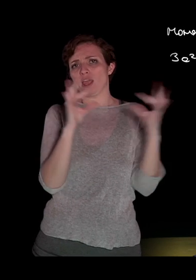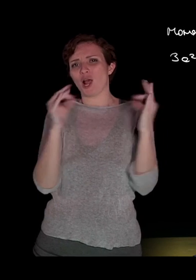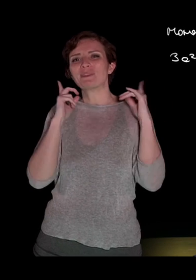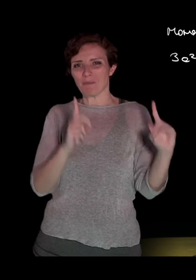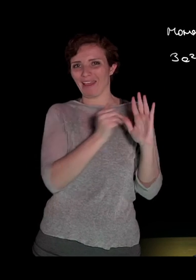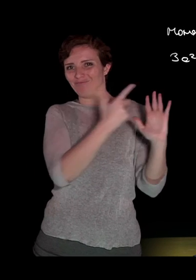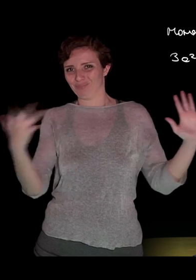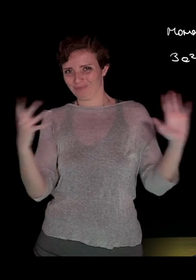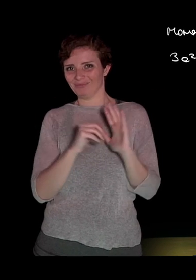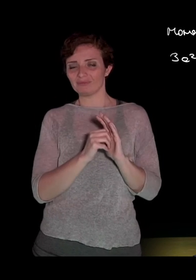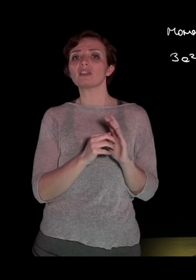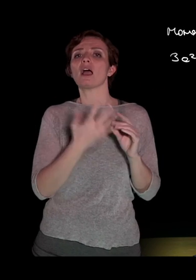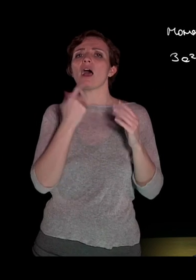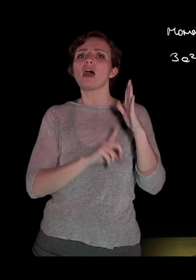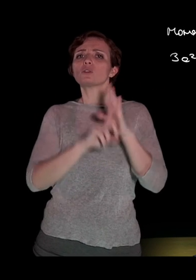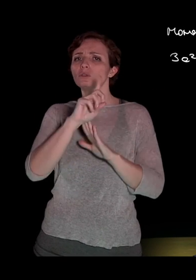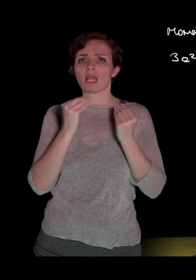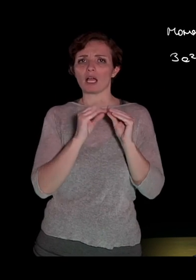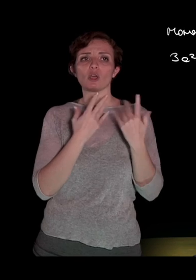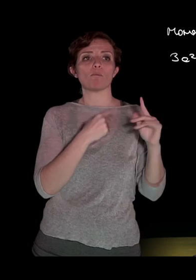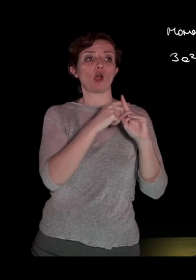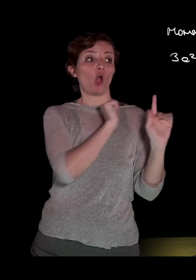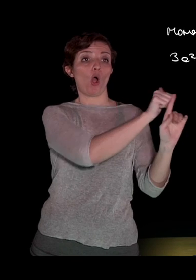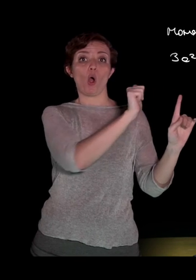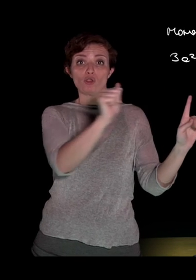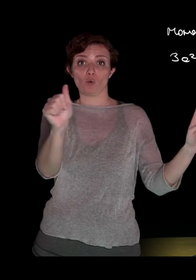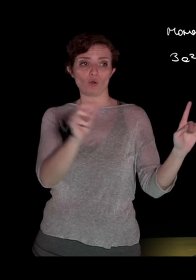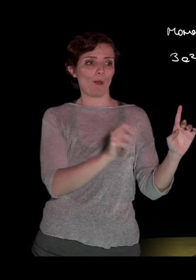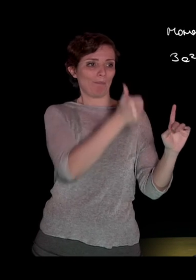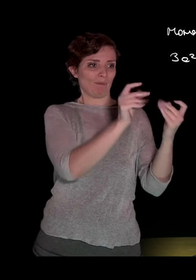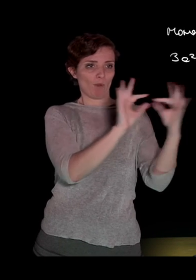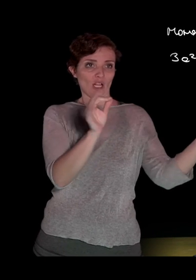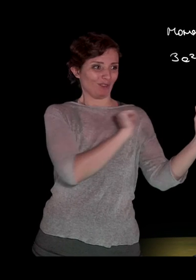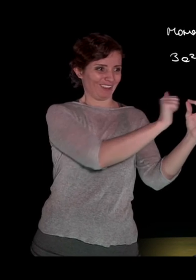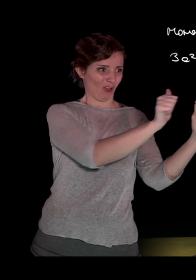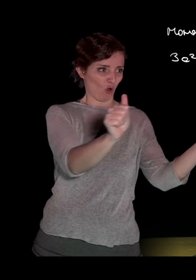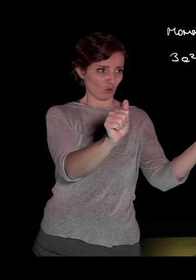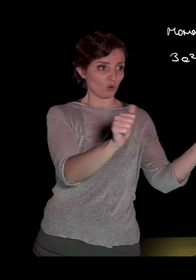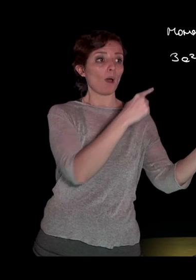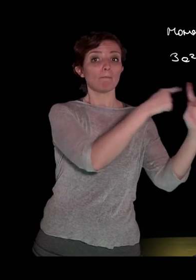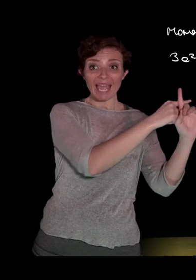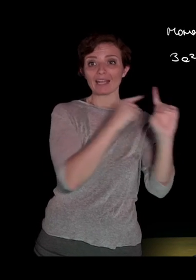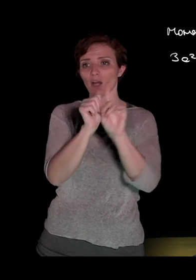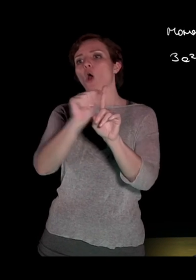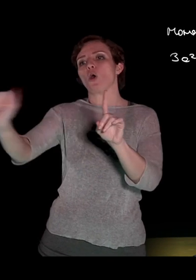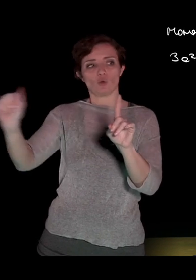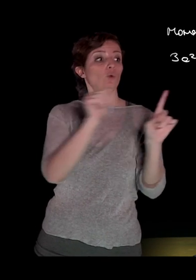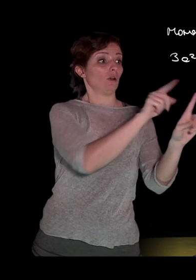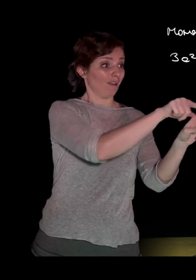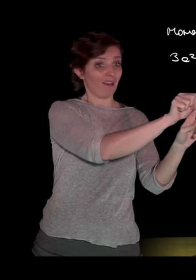moltiplicazione più polinomi, che si ottiene andando a moltiplicare ogni termine del primo polinomio per ciascun termine del secondo polinomio e